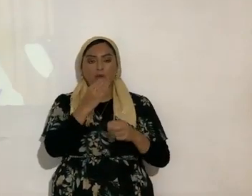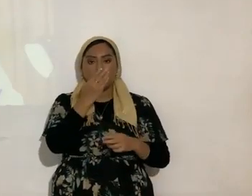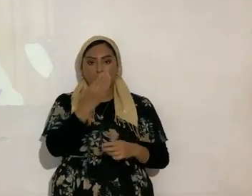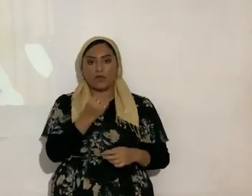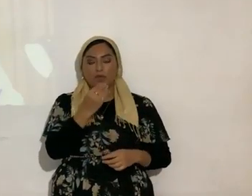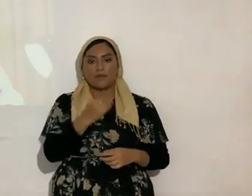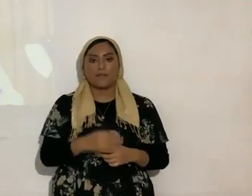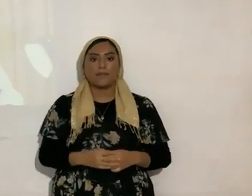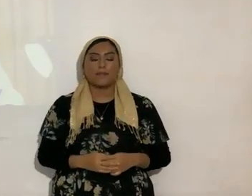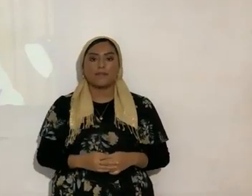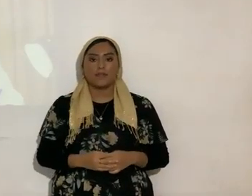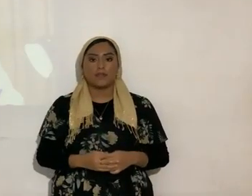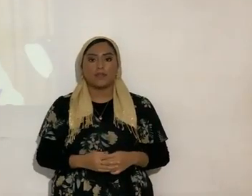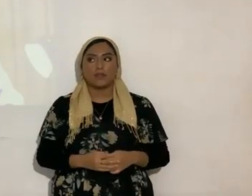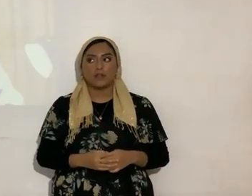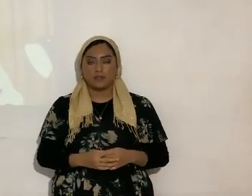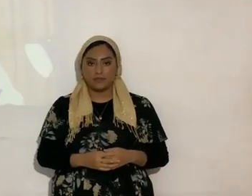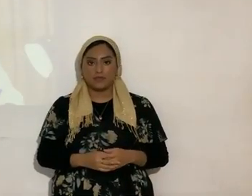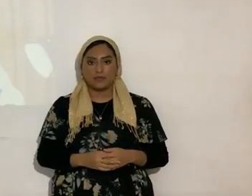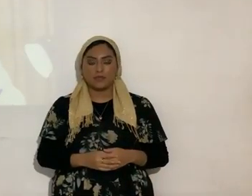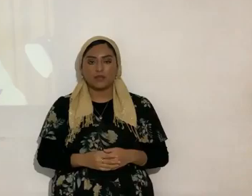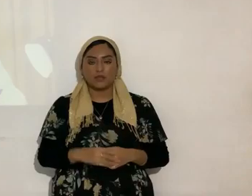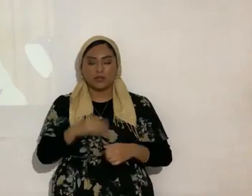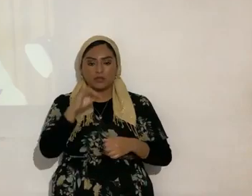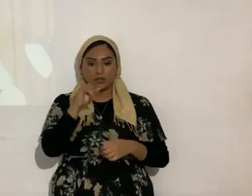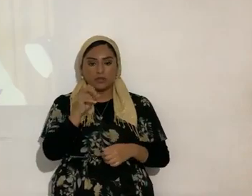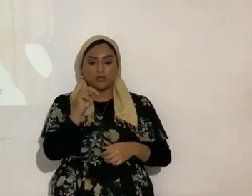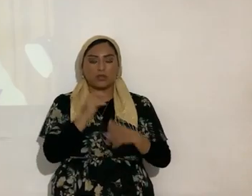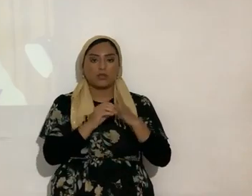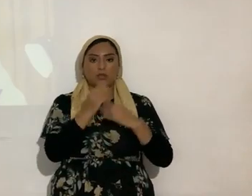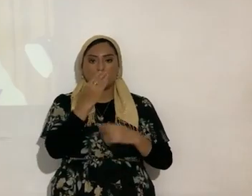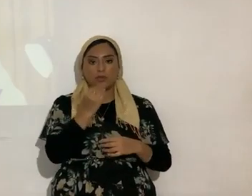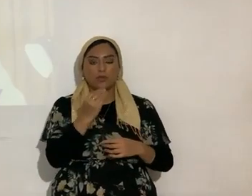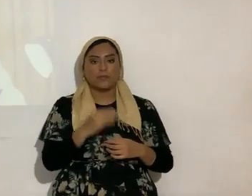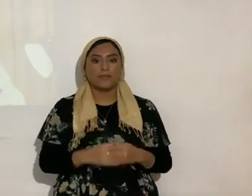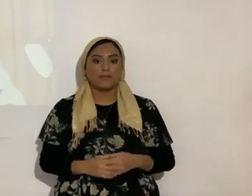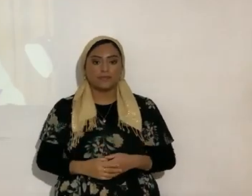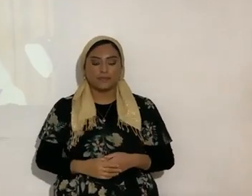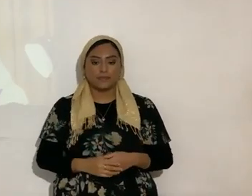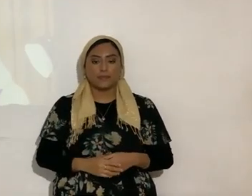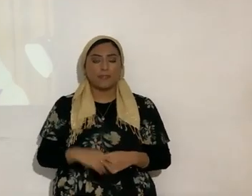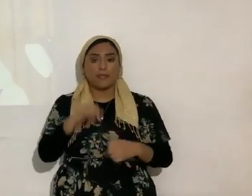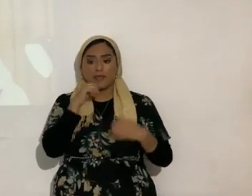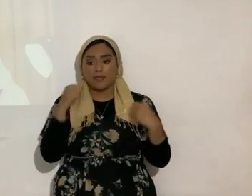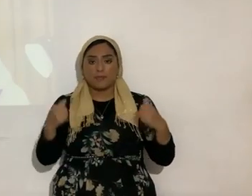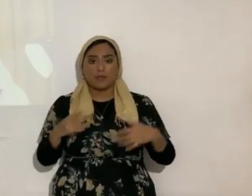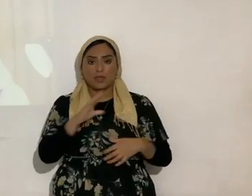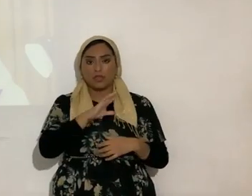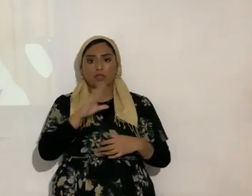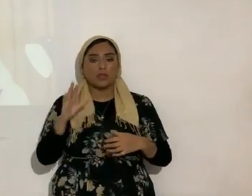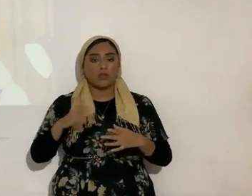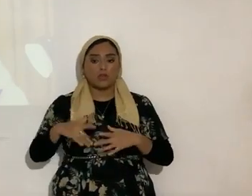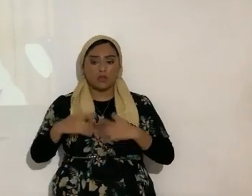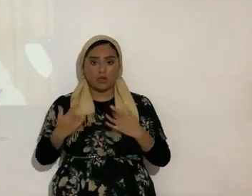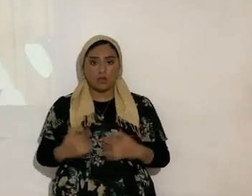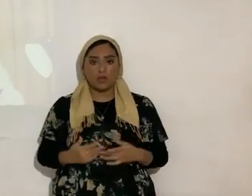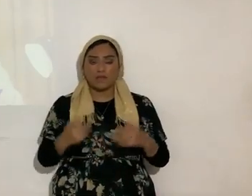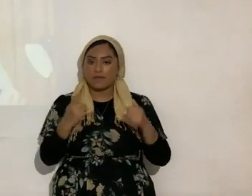si dije el capítulo creo Juan 14 perfecto no se turbe vuestro corazón para empezar no tengan miedo